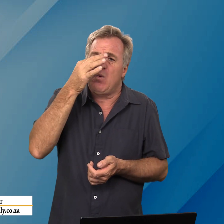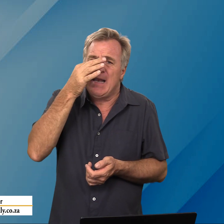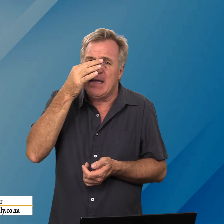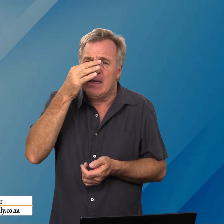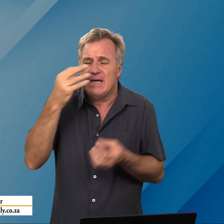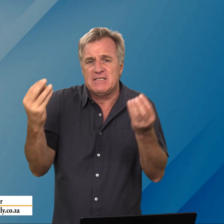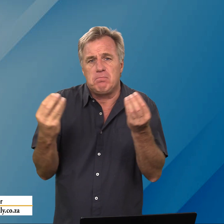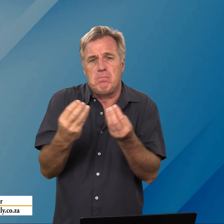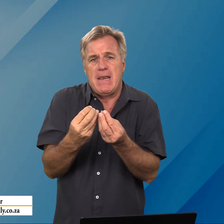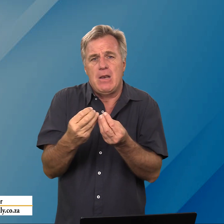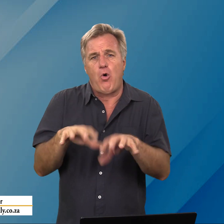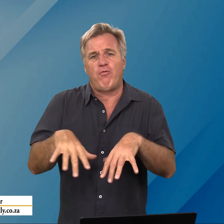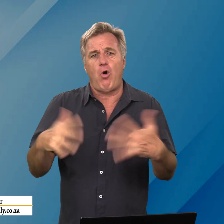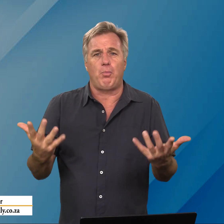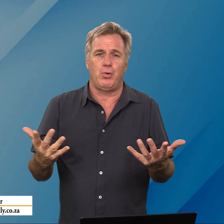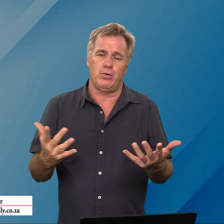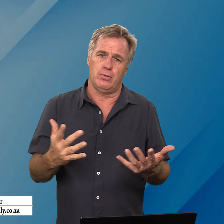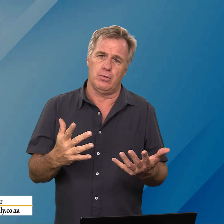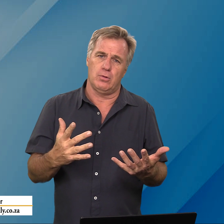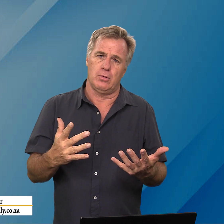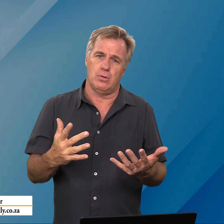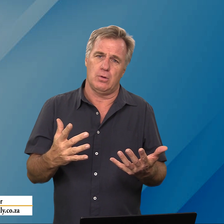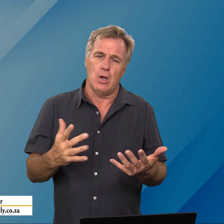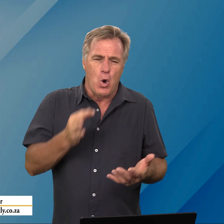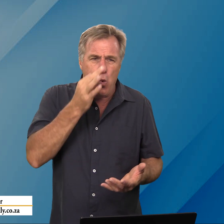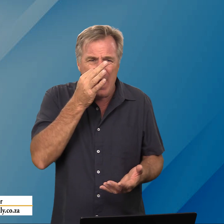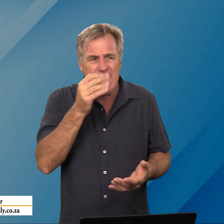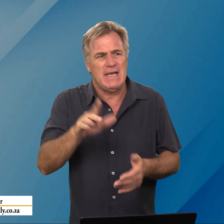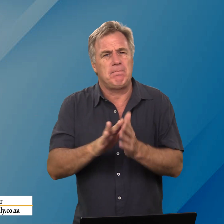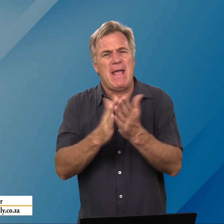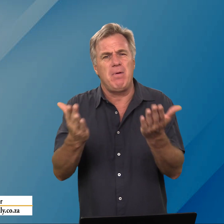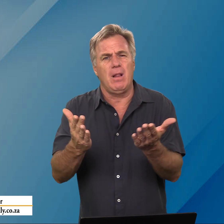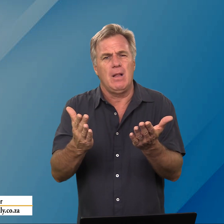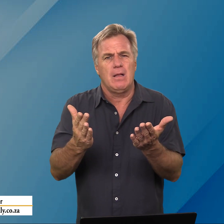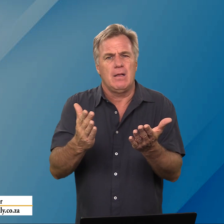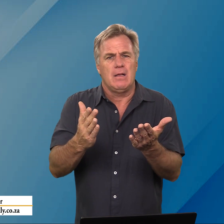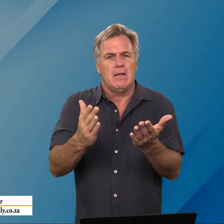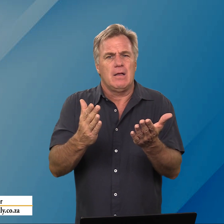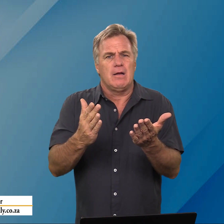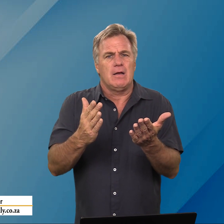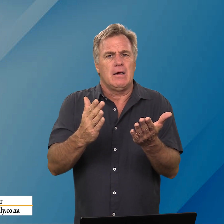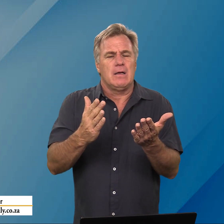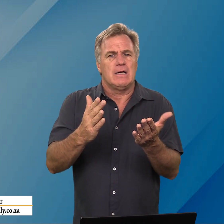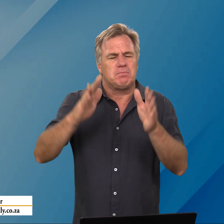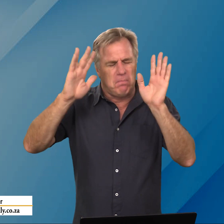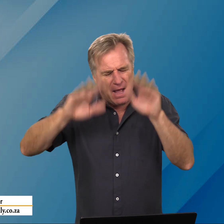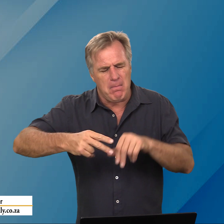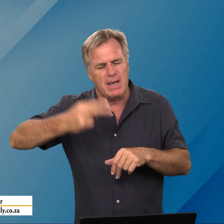olie is min of op olie in die bybel is baie maal